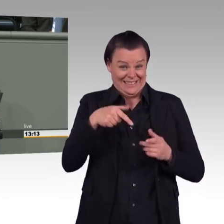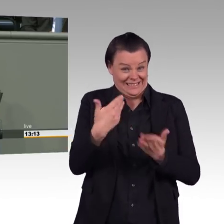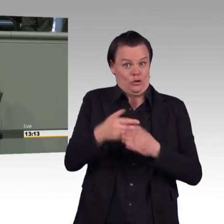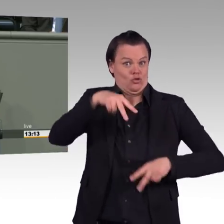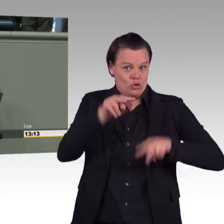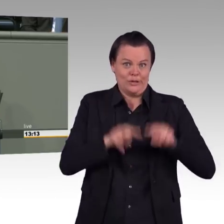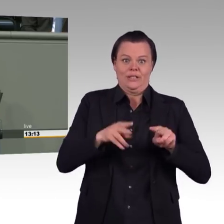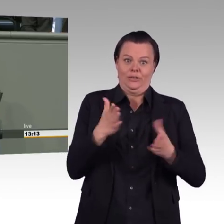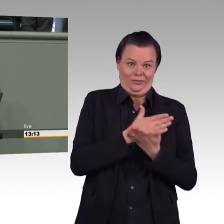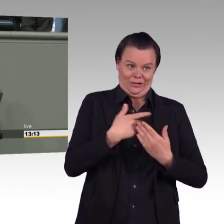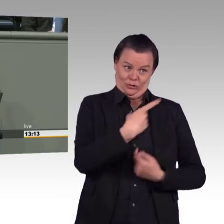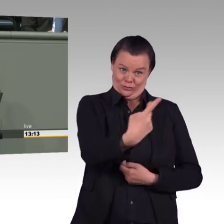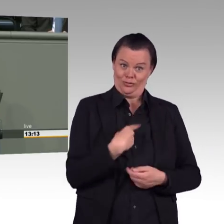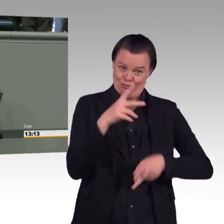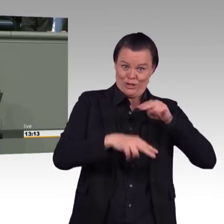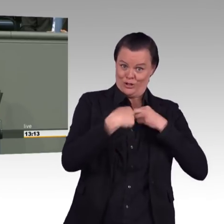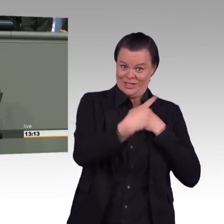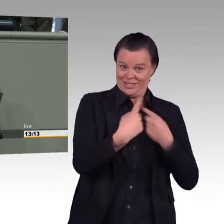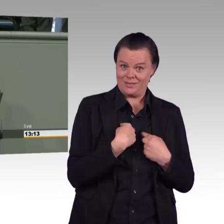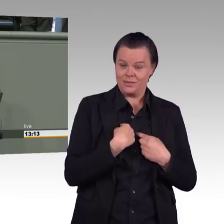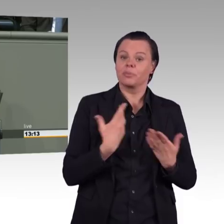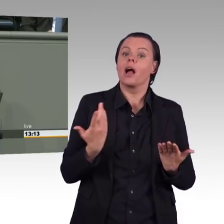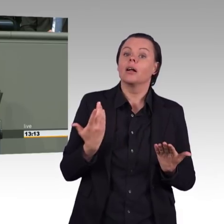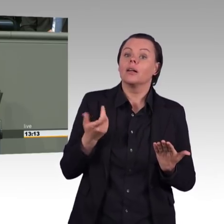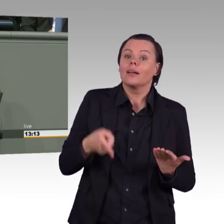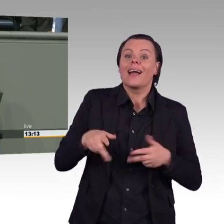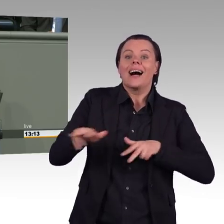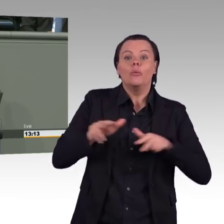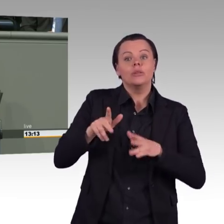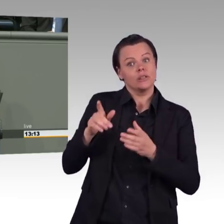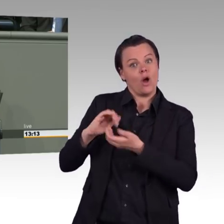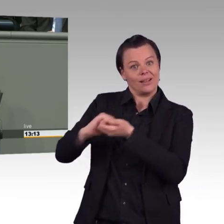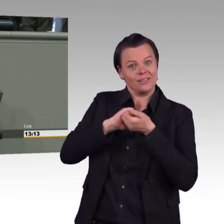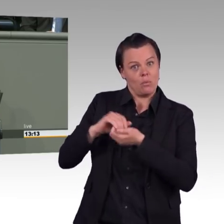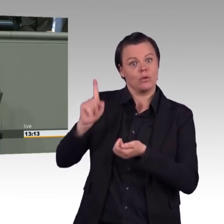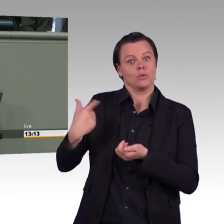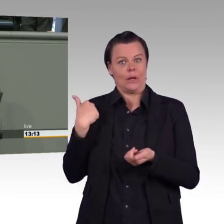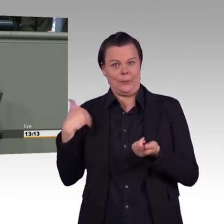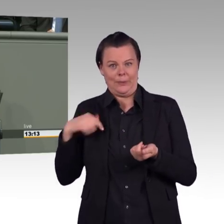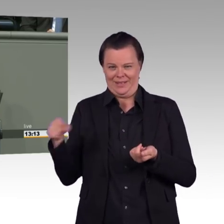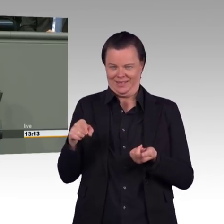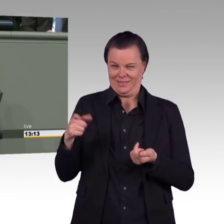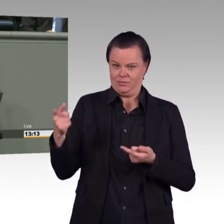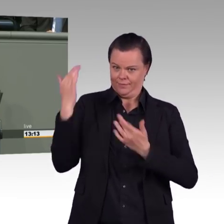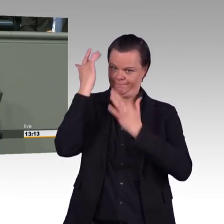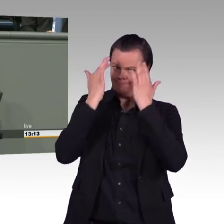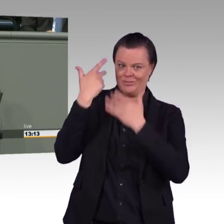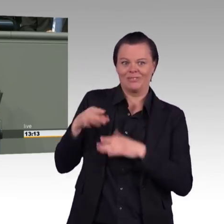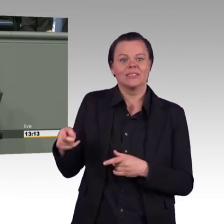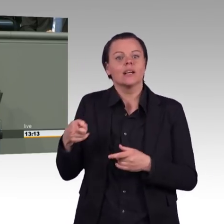,2 Prozent, die 0,2 Prozent CO2-Emissionen, die die deutsche Energiewirtschaft erbringt,